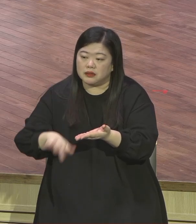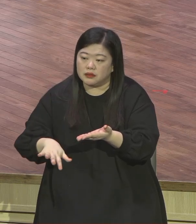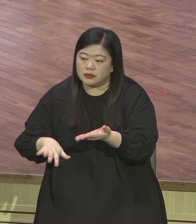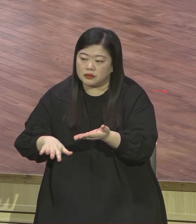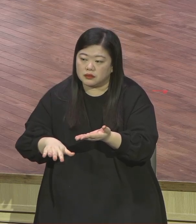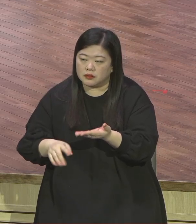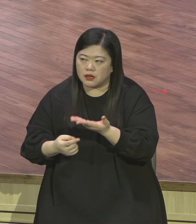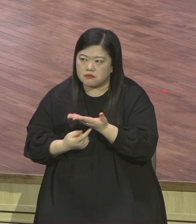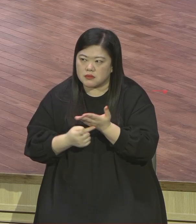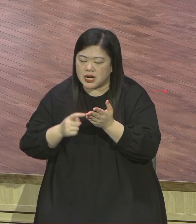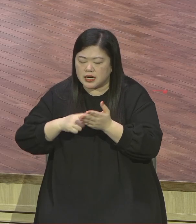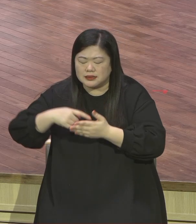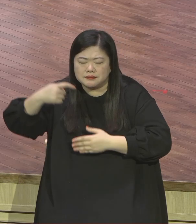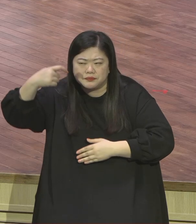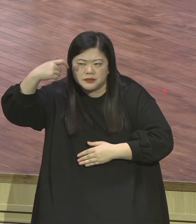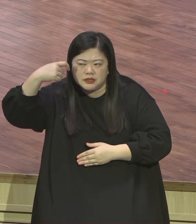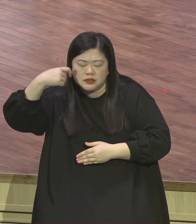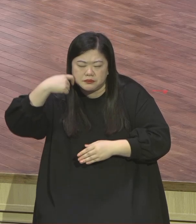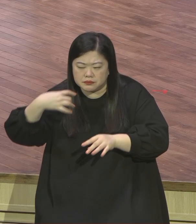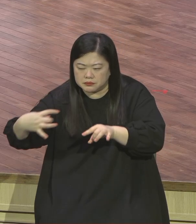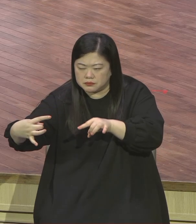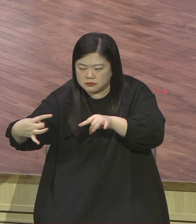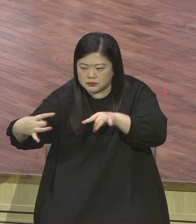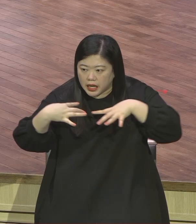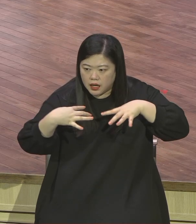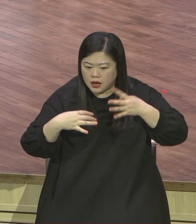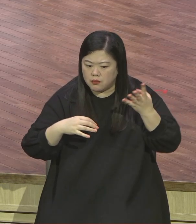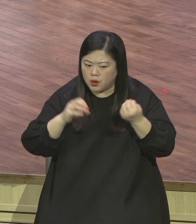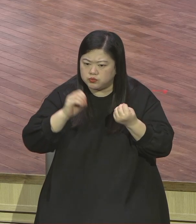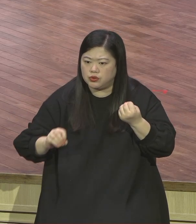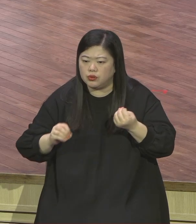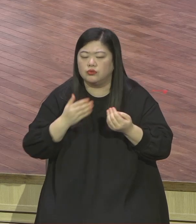내가 믿는 예수가 얼마나 소중한 분인가 그 가치를